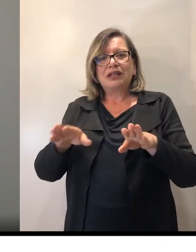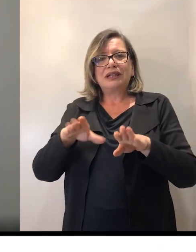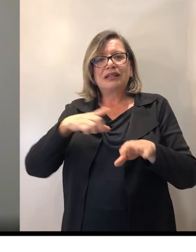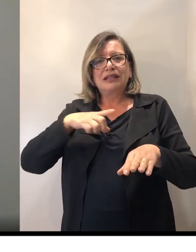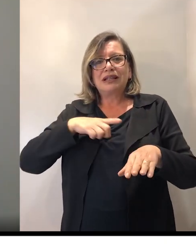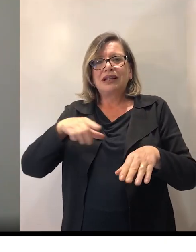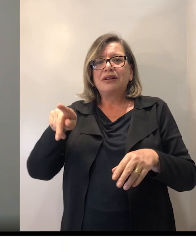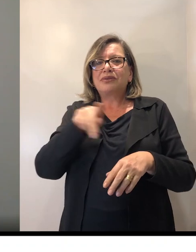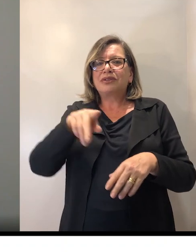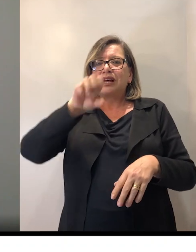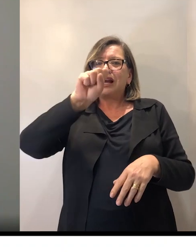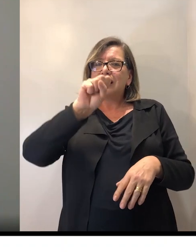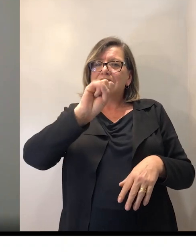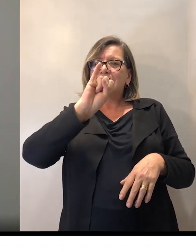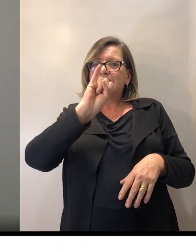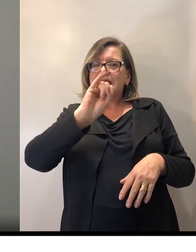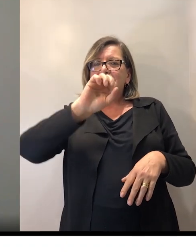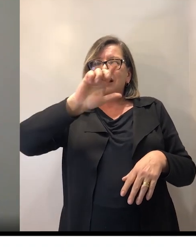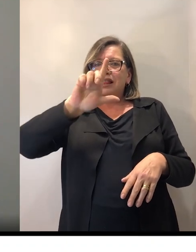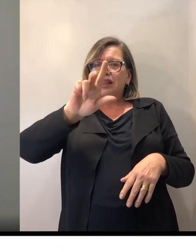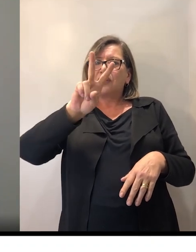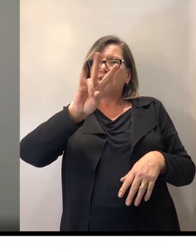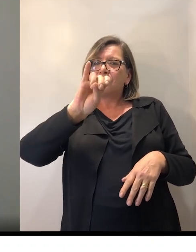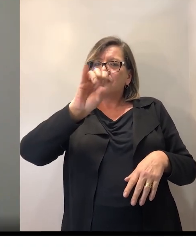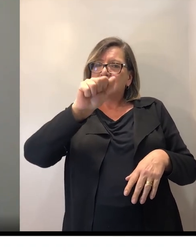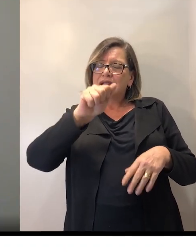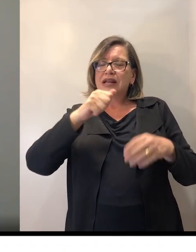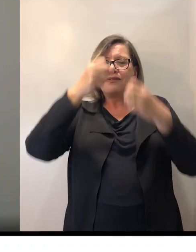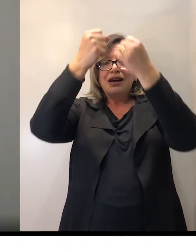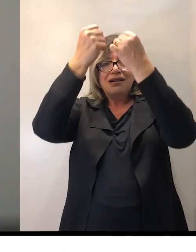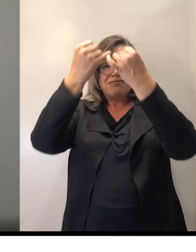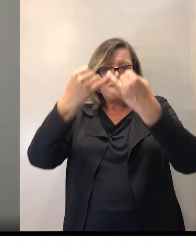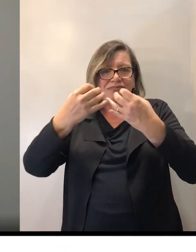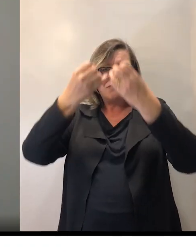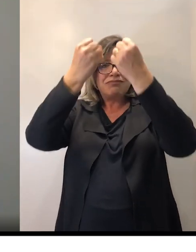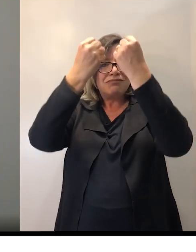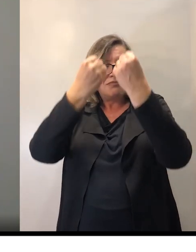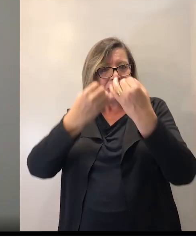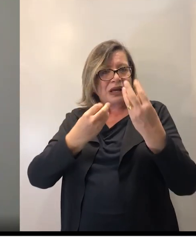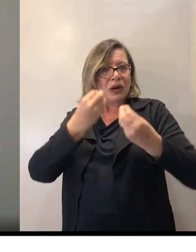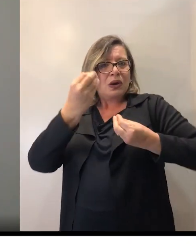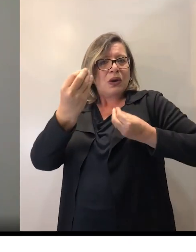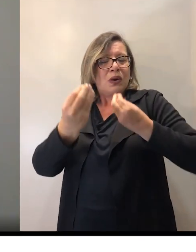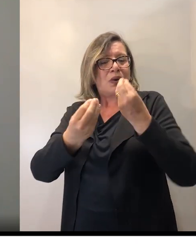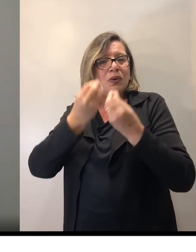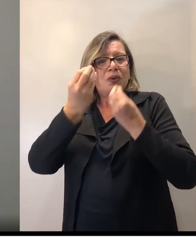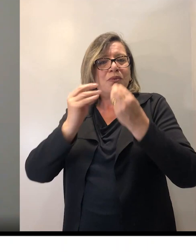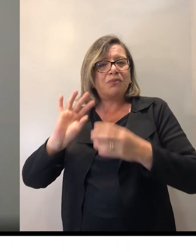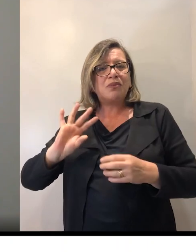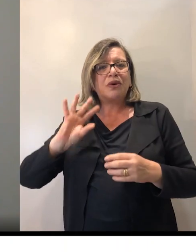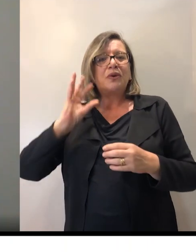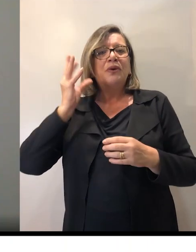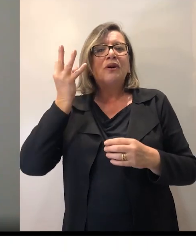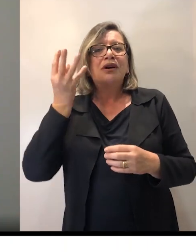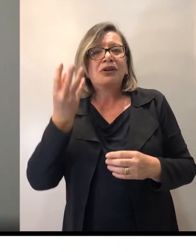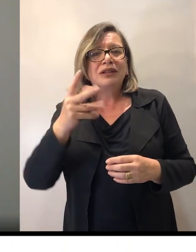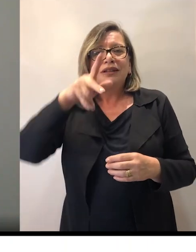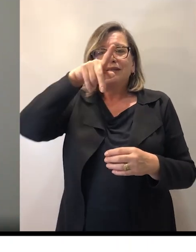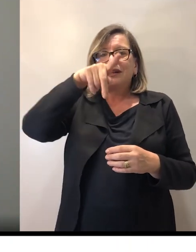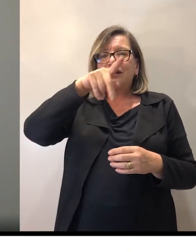Ross, que vai explicar como se dá essa plataforma, o desenvolvimento do